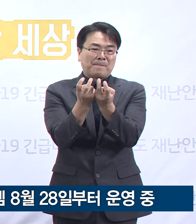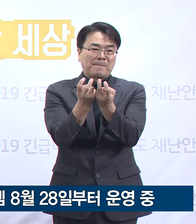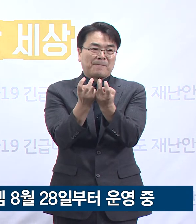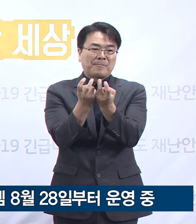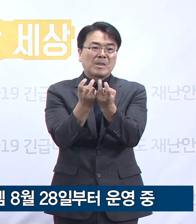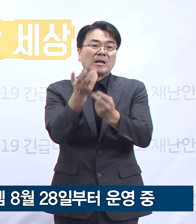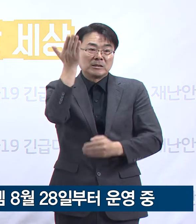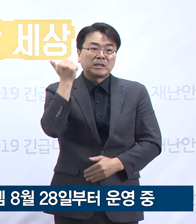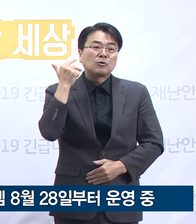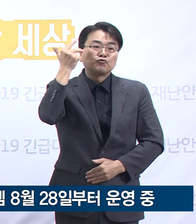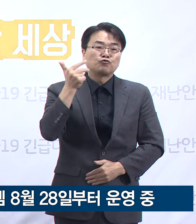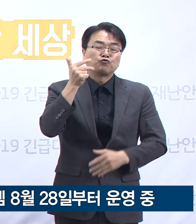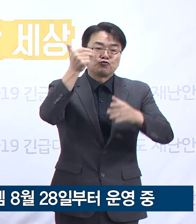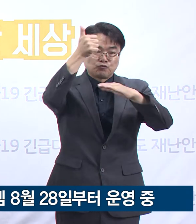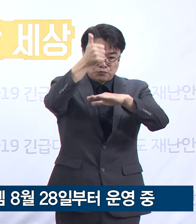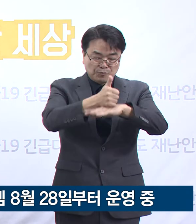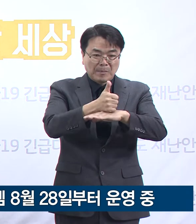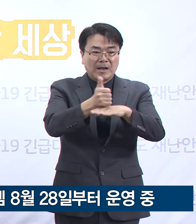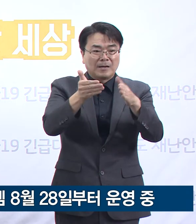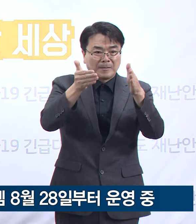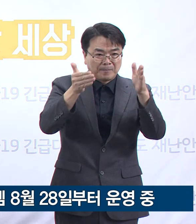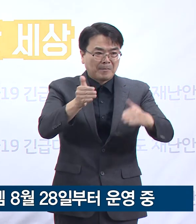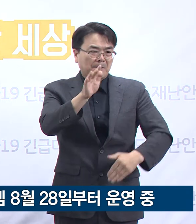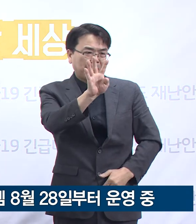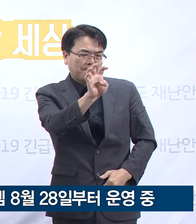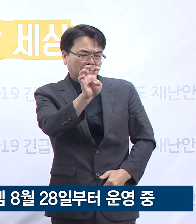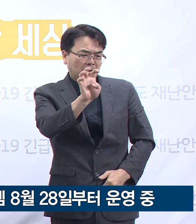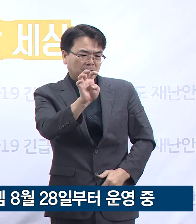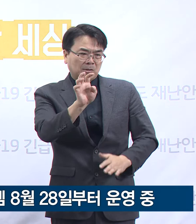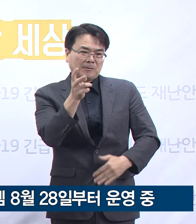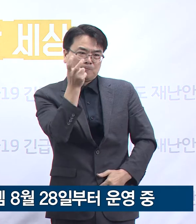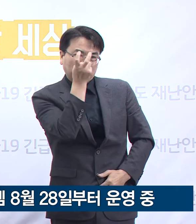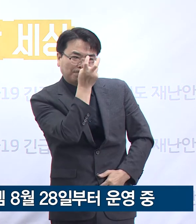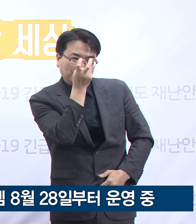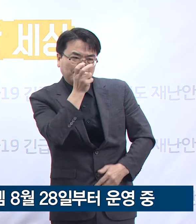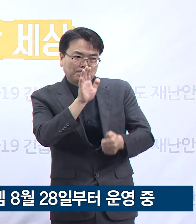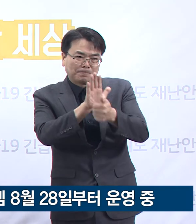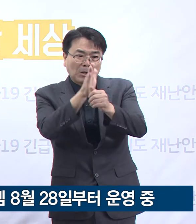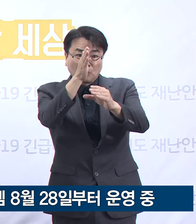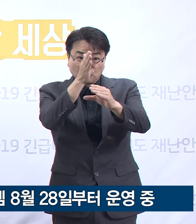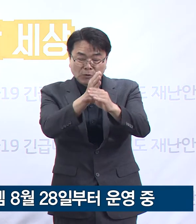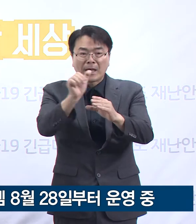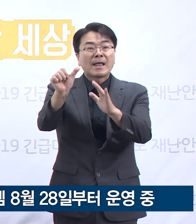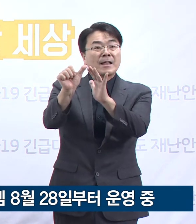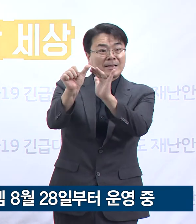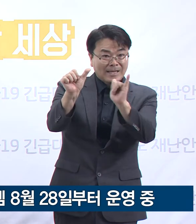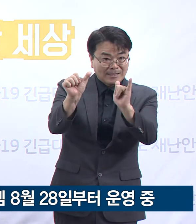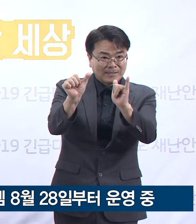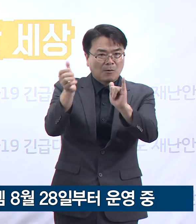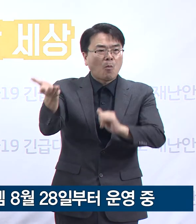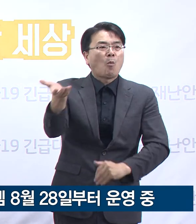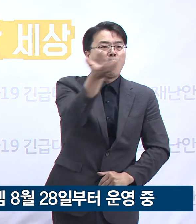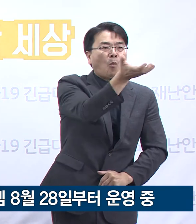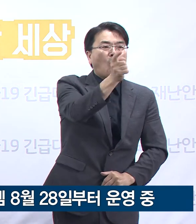주말까지 총 41명에 대한 모니터링을 실시했습니다. 그 중 5명을 생활치료센터로